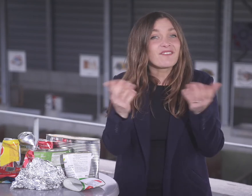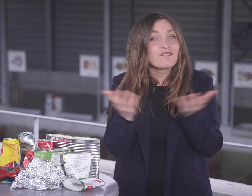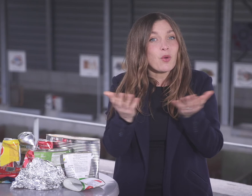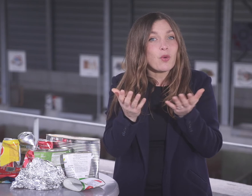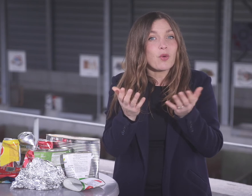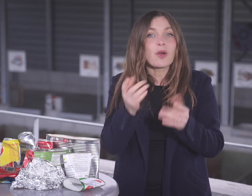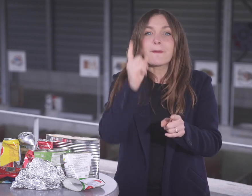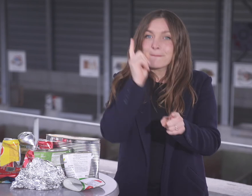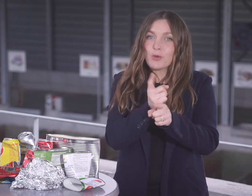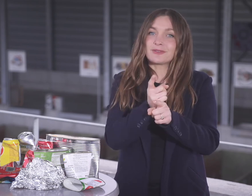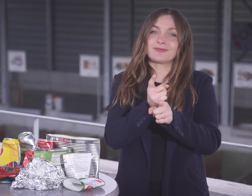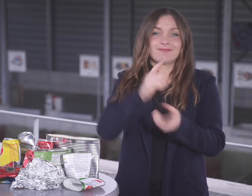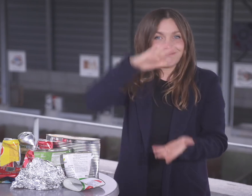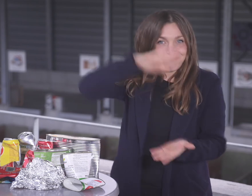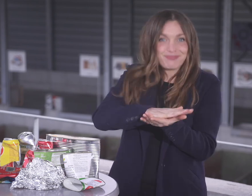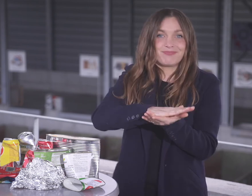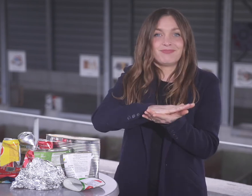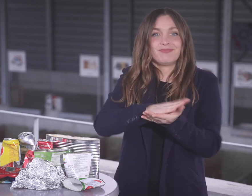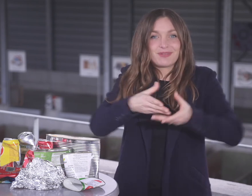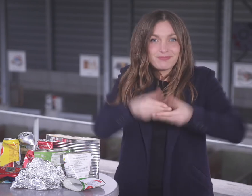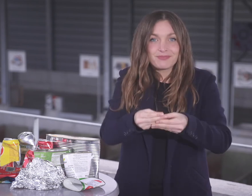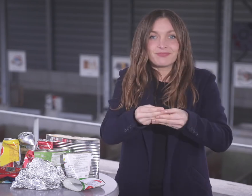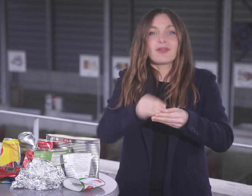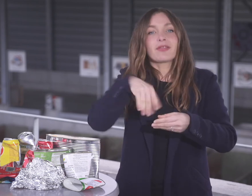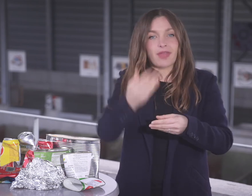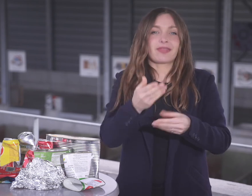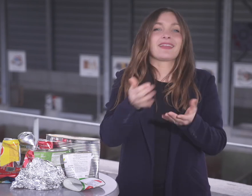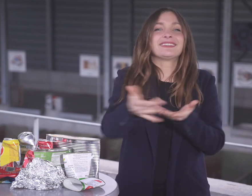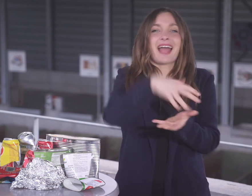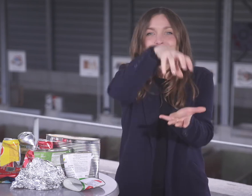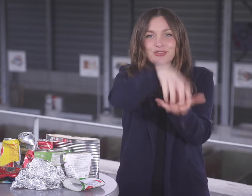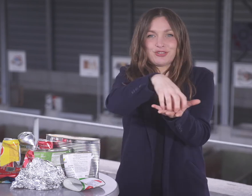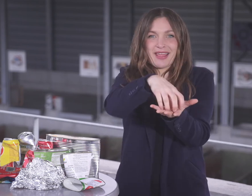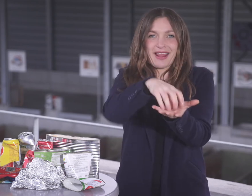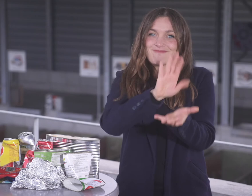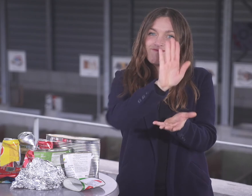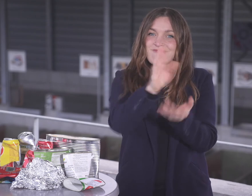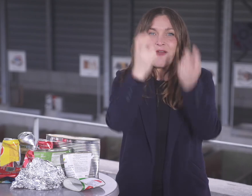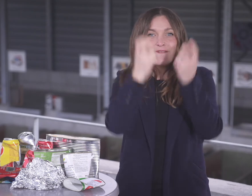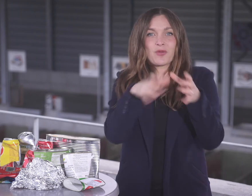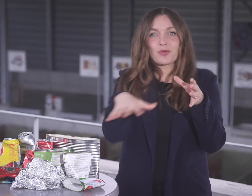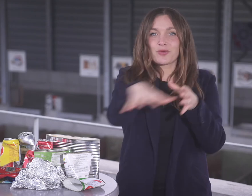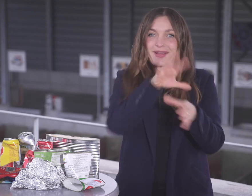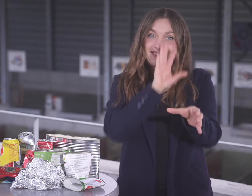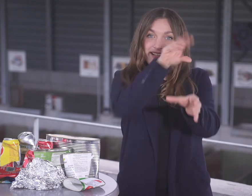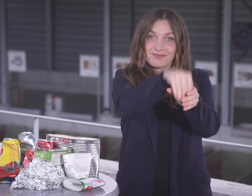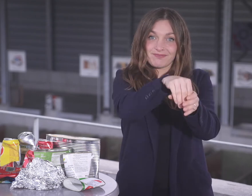Wie und wo Die Büchsen- und Alu-Dosen oder Büchsen- und Alu